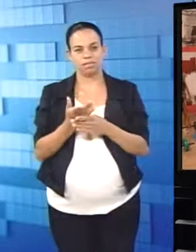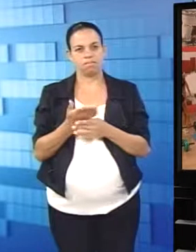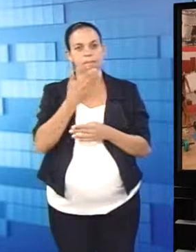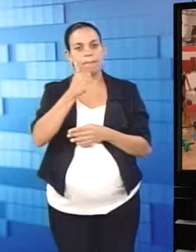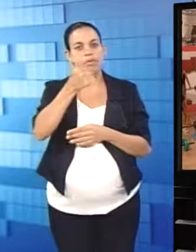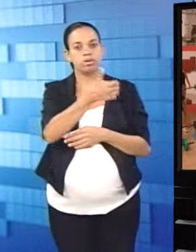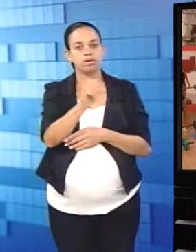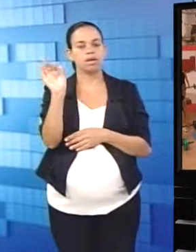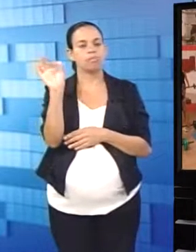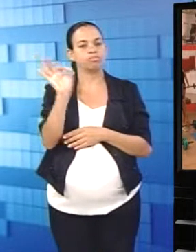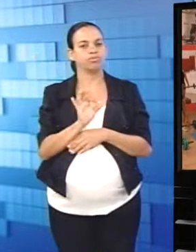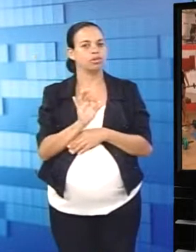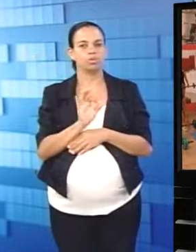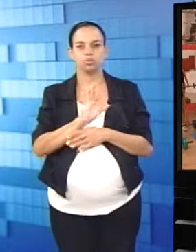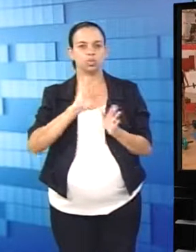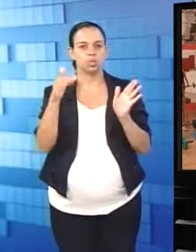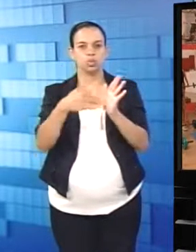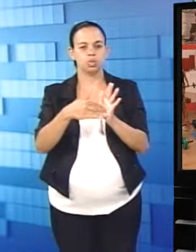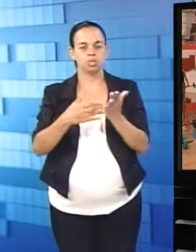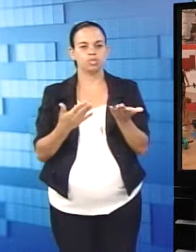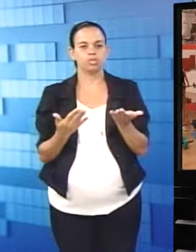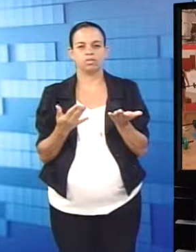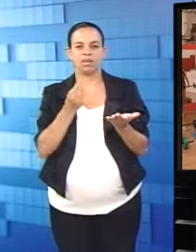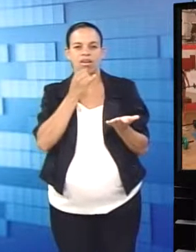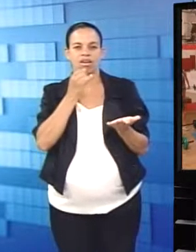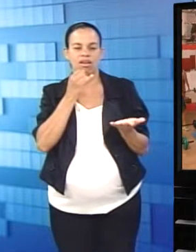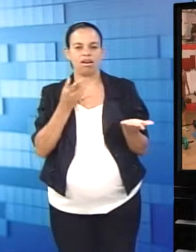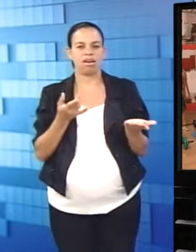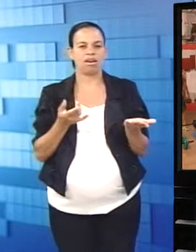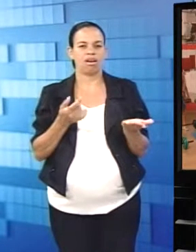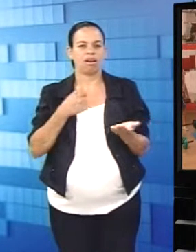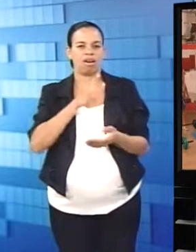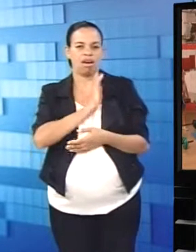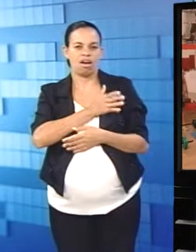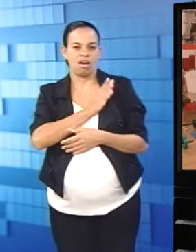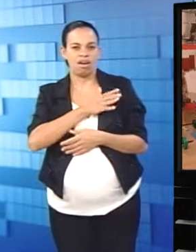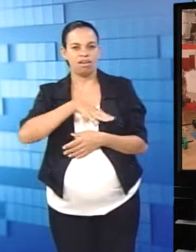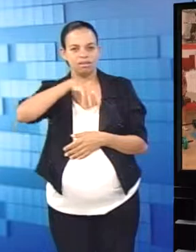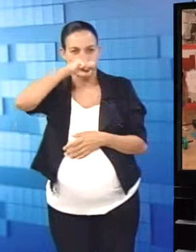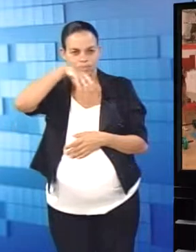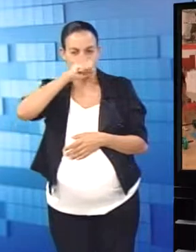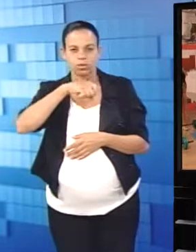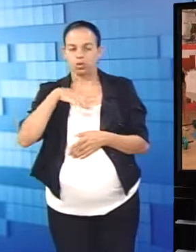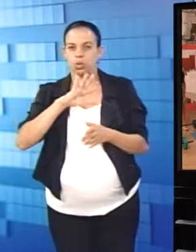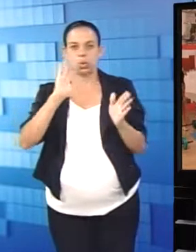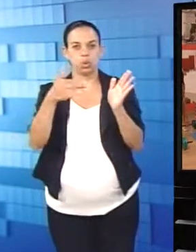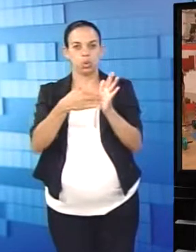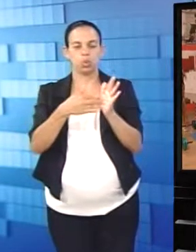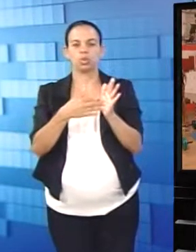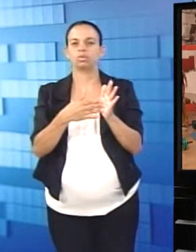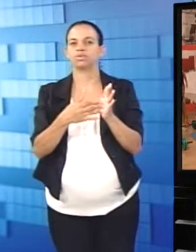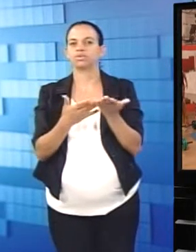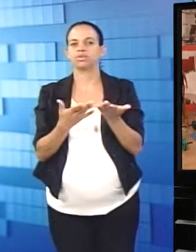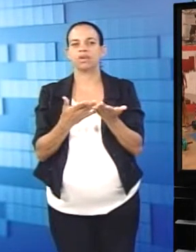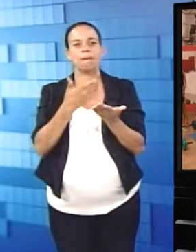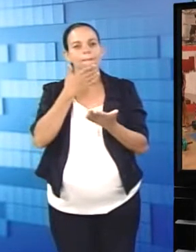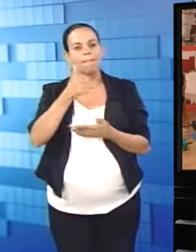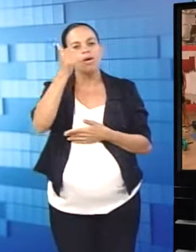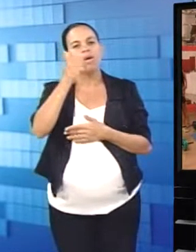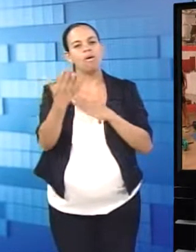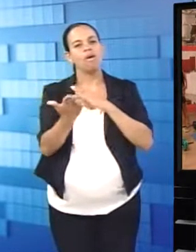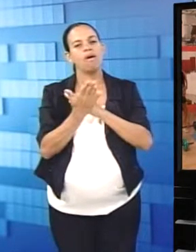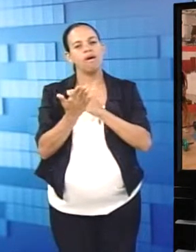E com isso, assim, melhorou 100% em tudo. Assim, cardiorrespiratório, tudo isso acelerou.